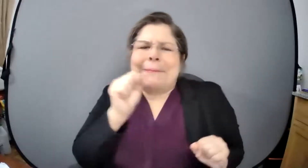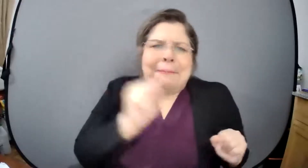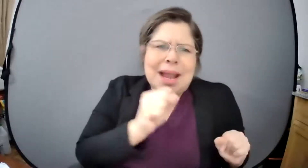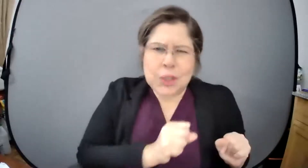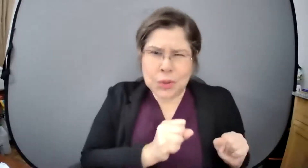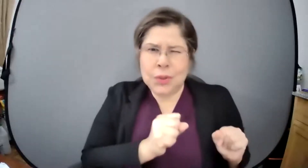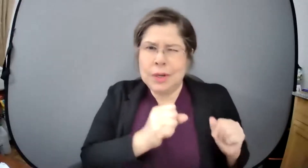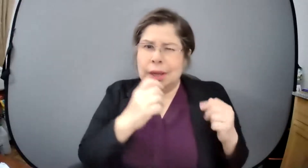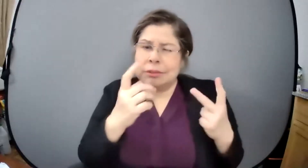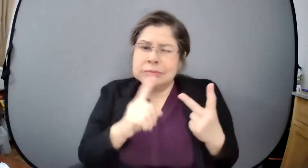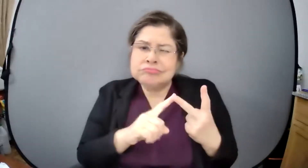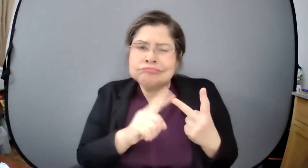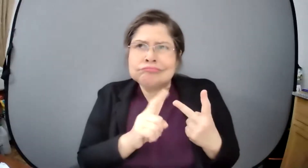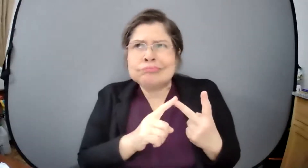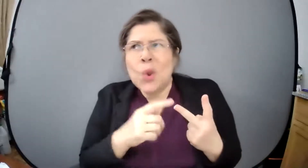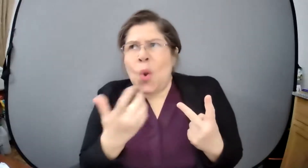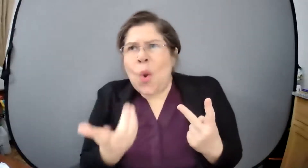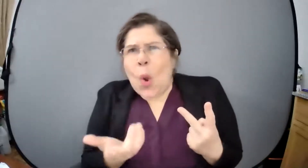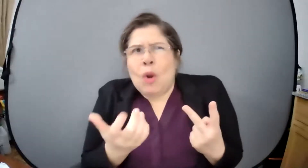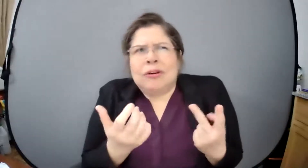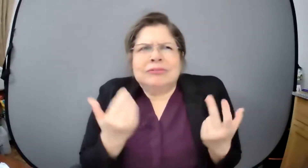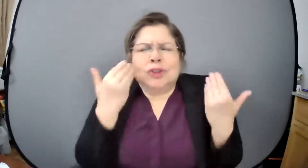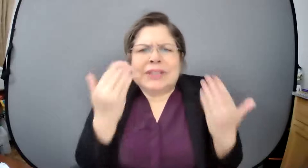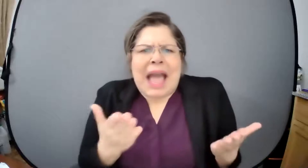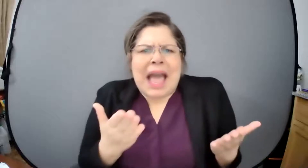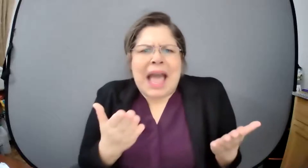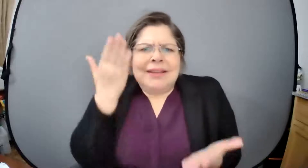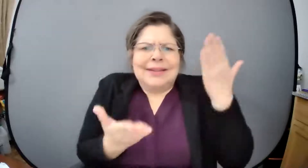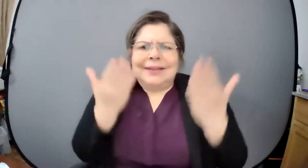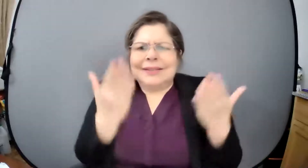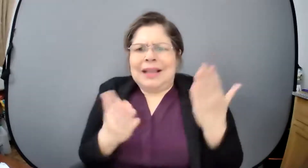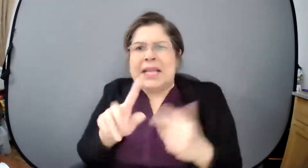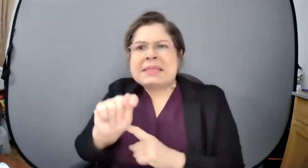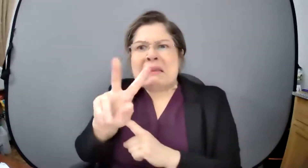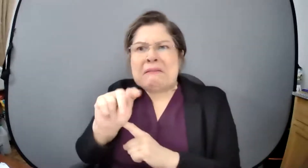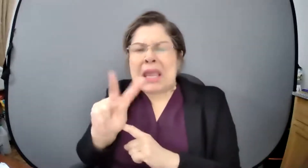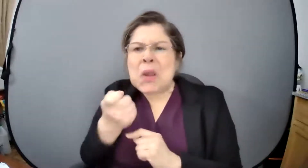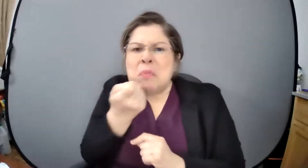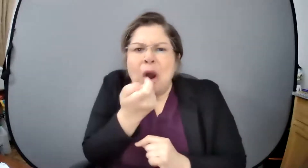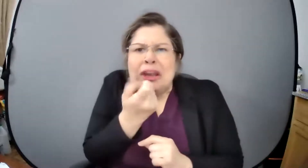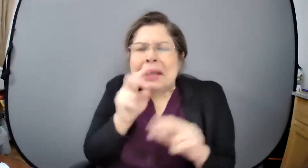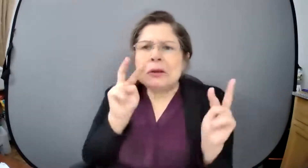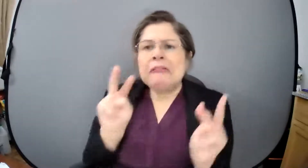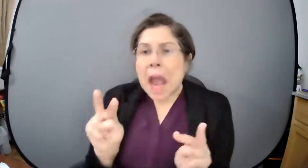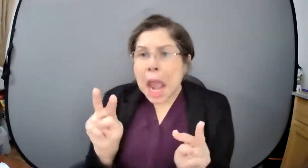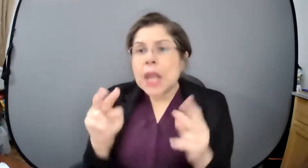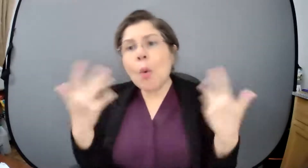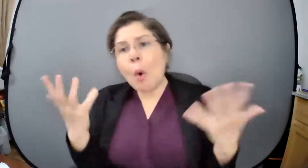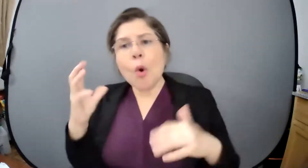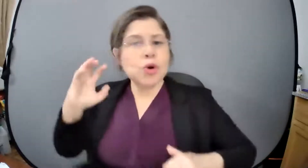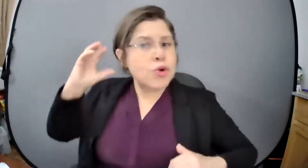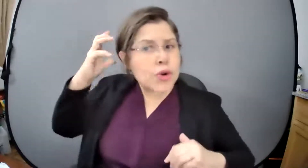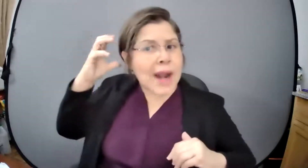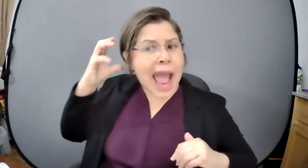ven un poquito en noticias o en radio o un poco de televisión pero en tecnología como ustedes saben